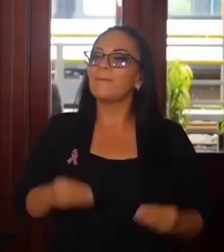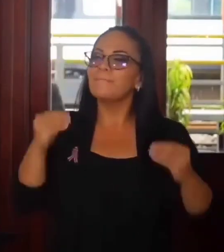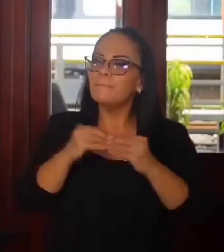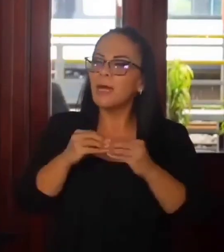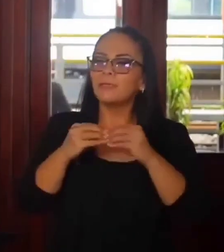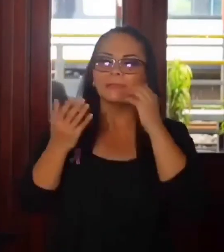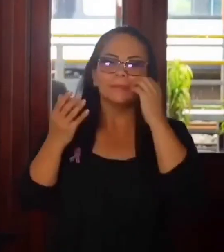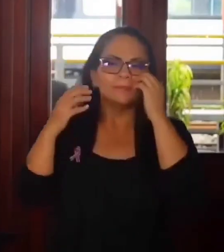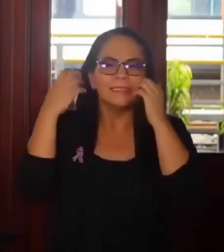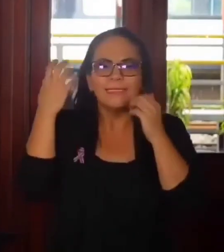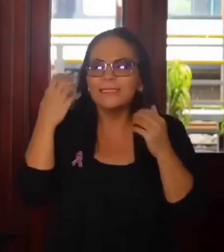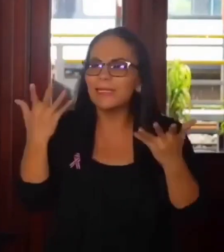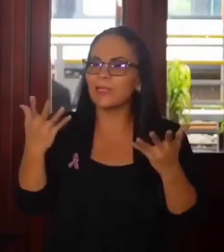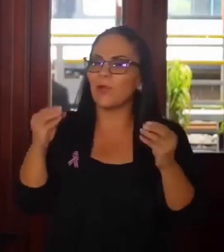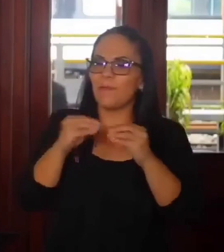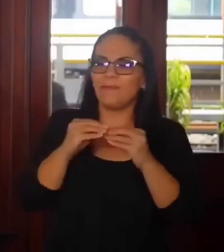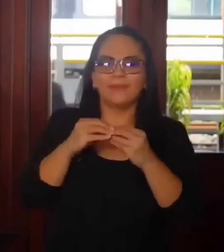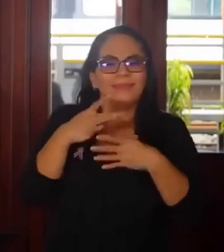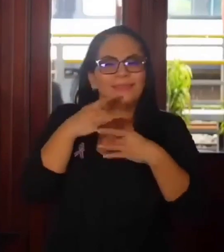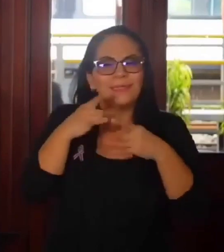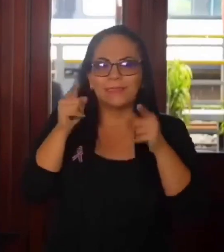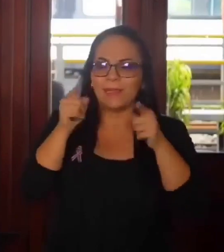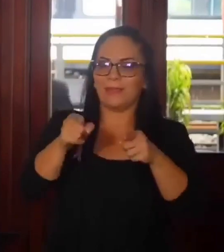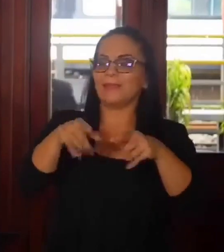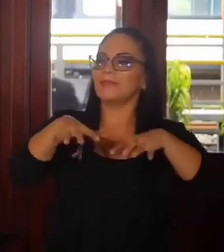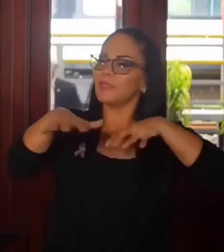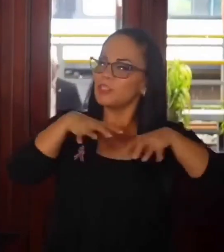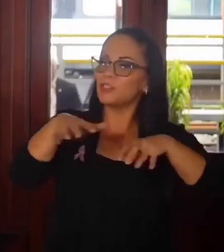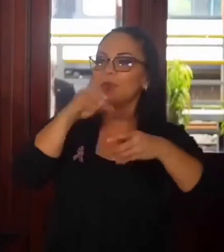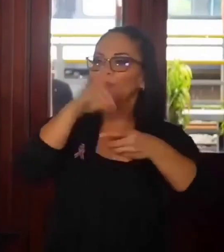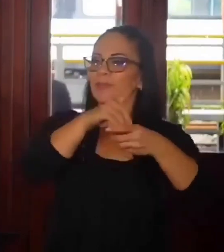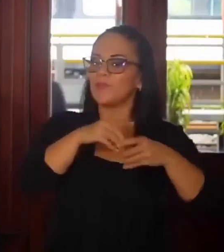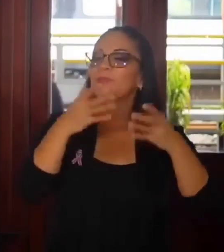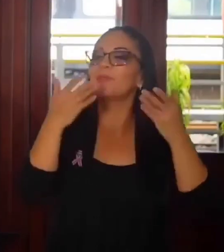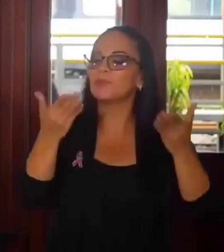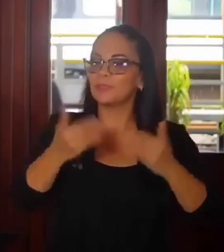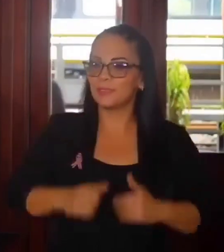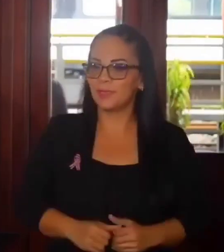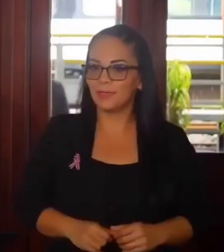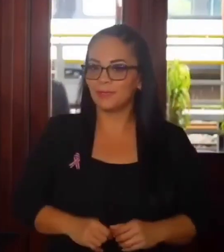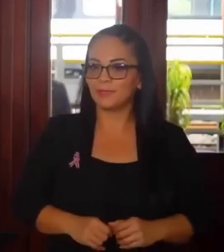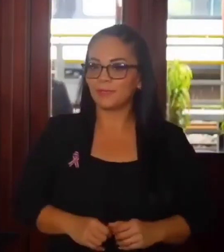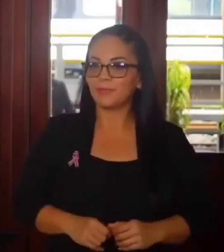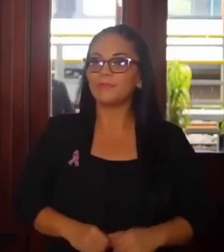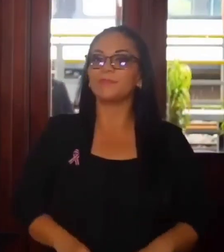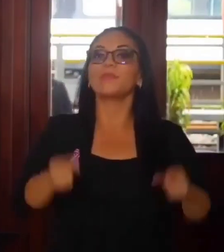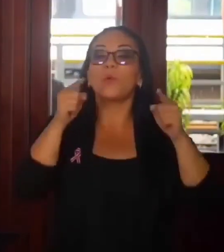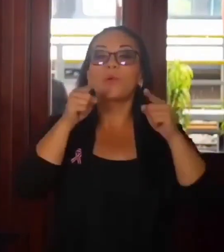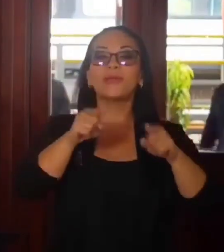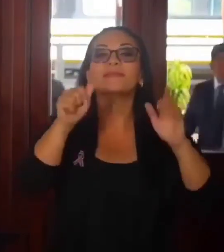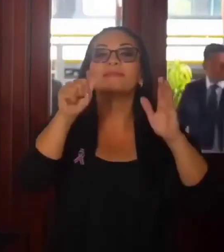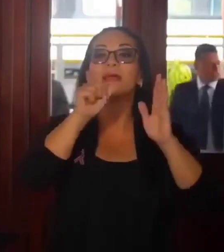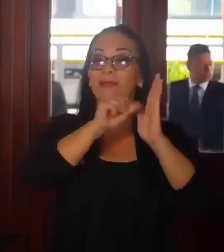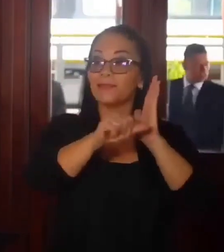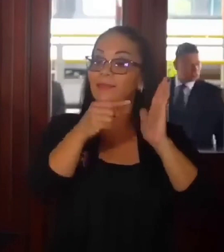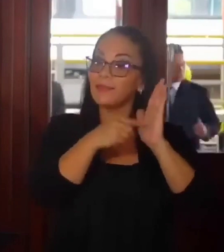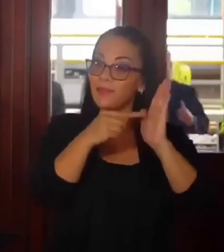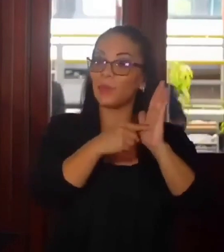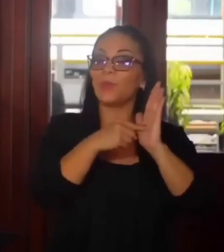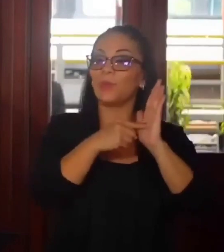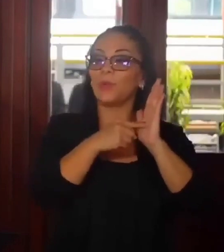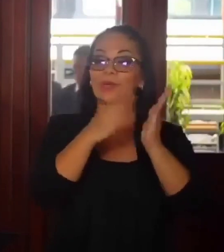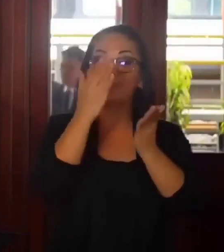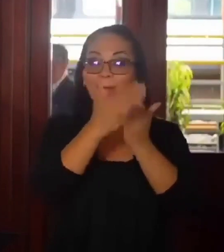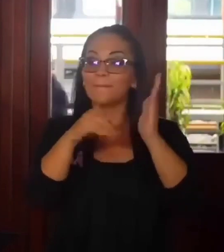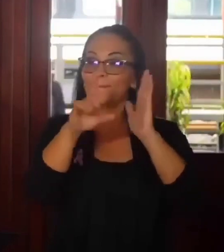y paradójico de esta acción legislativa es que con ese artículo, esa parte de